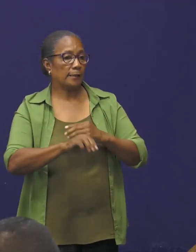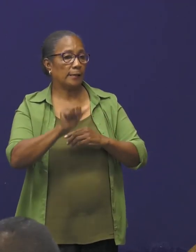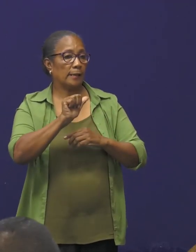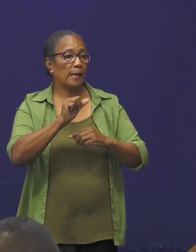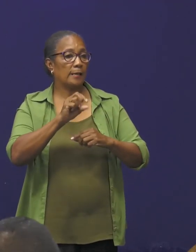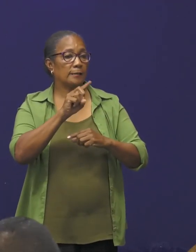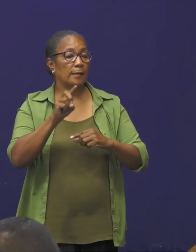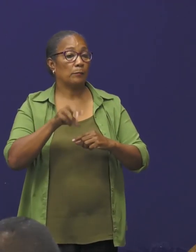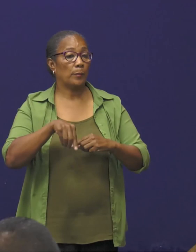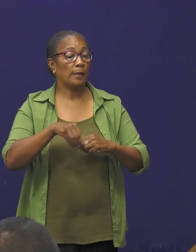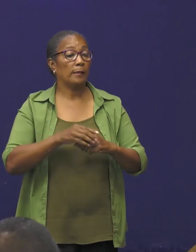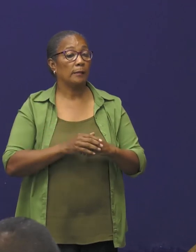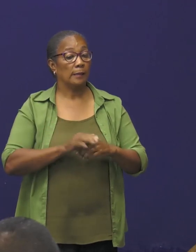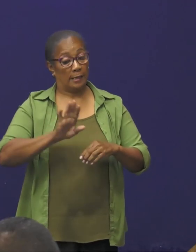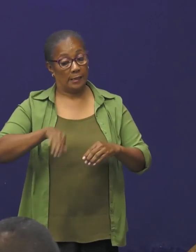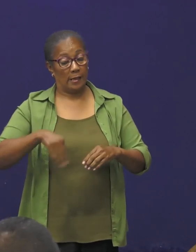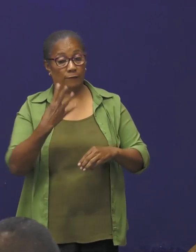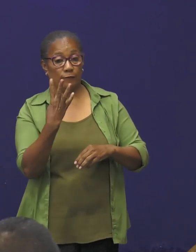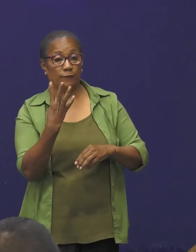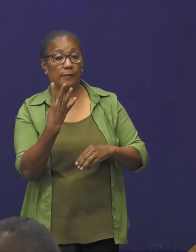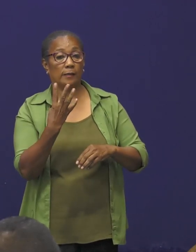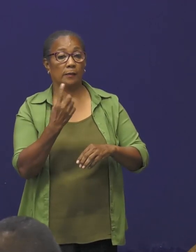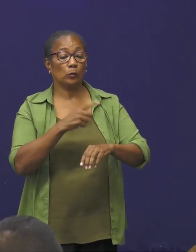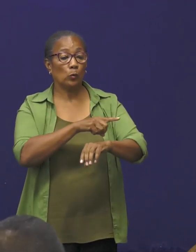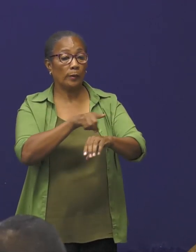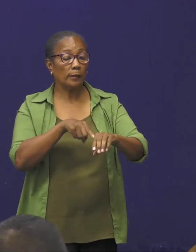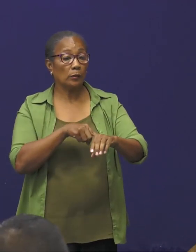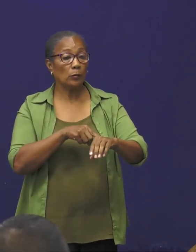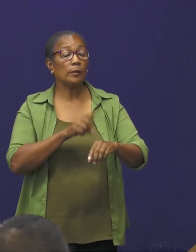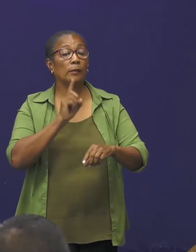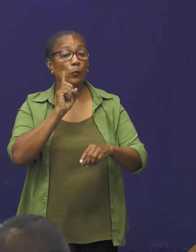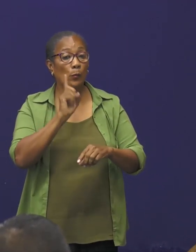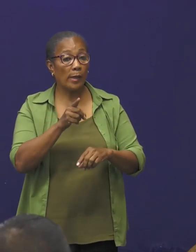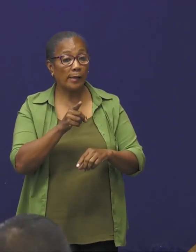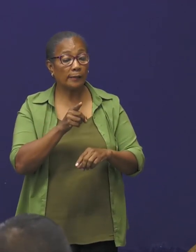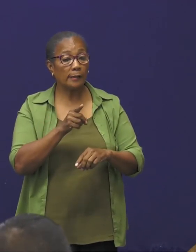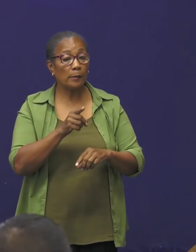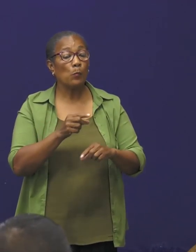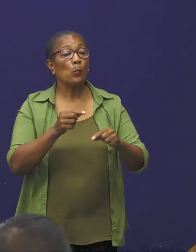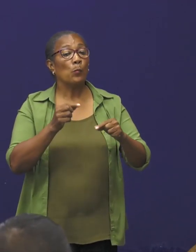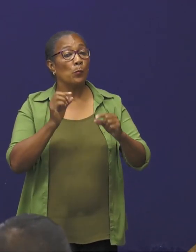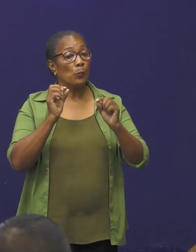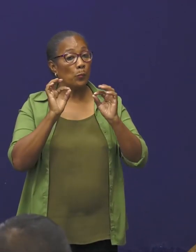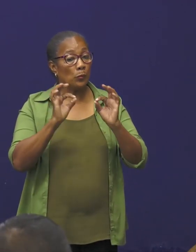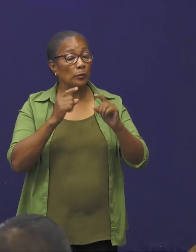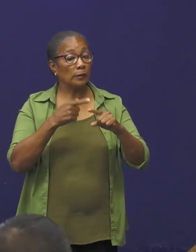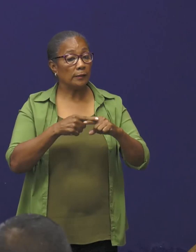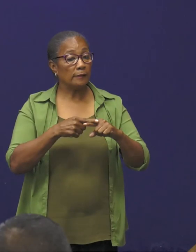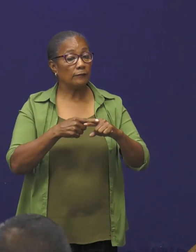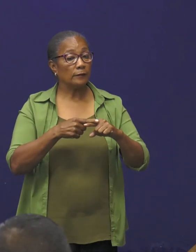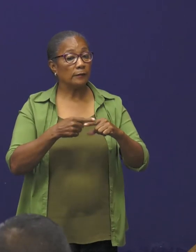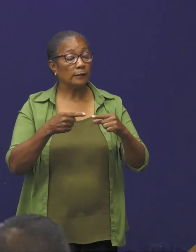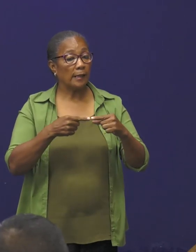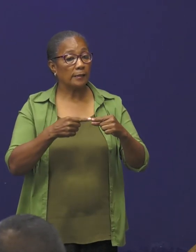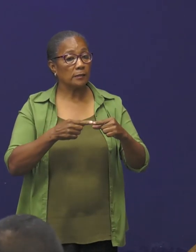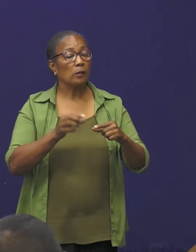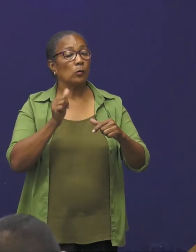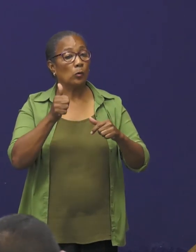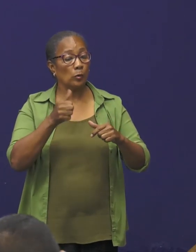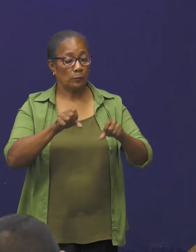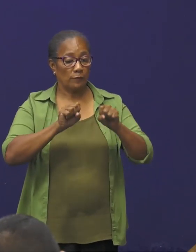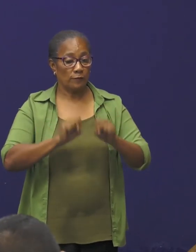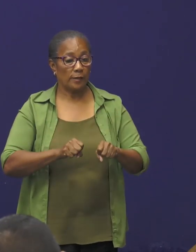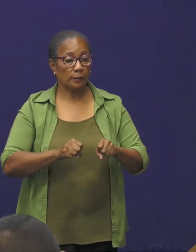Na 24 uur werd die positieve test nogmaals bevestigd door het